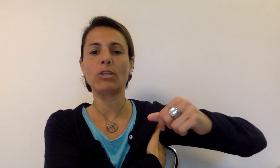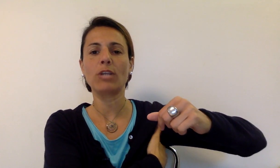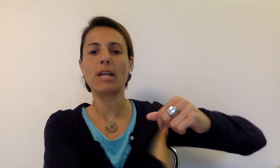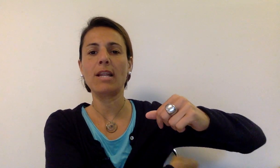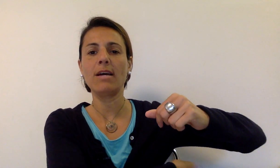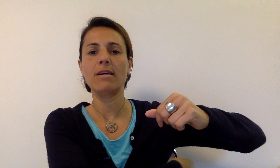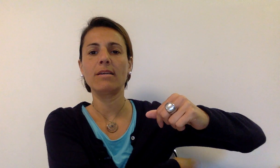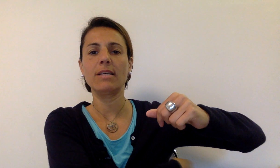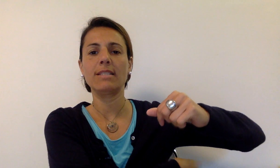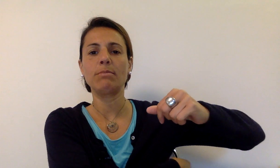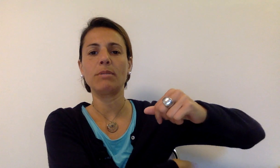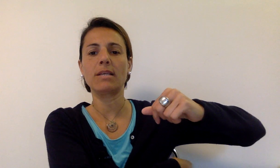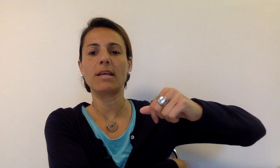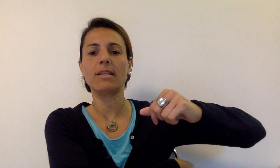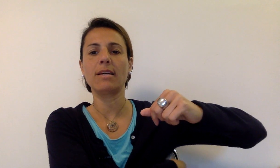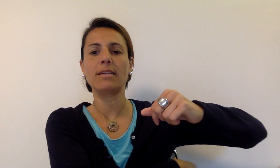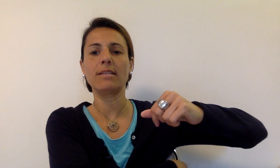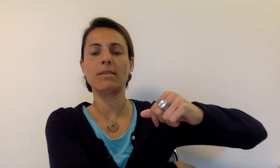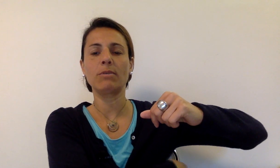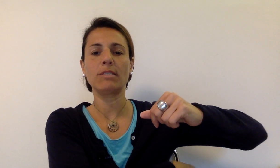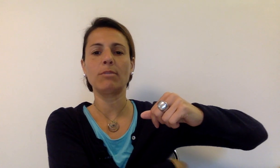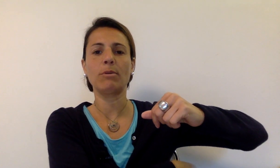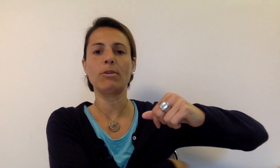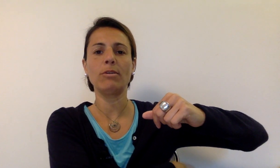'ascella e si picchietta in questo modo